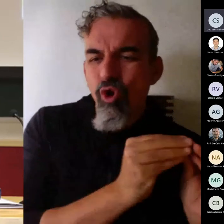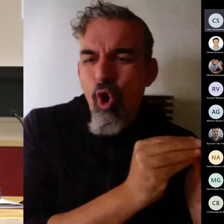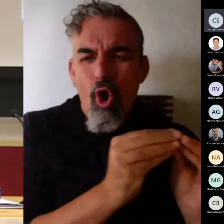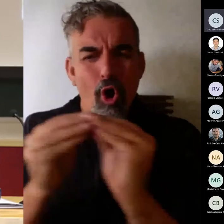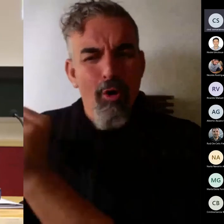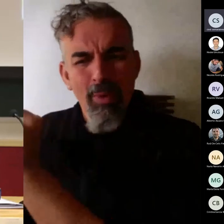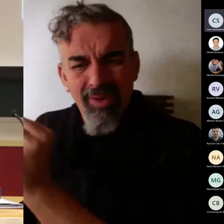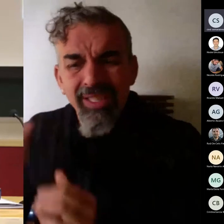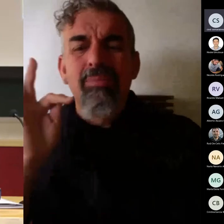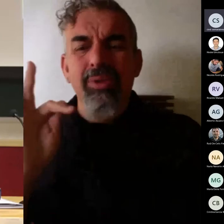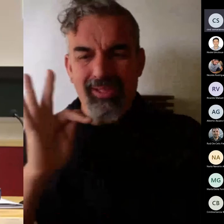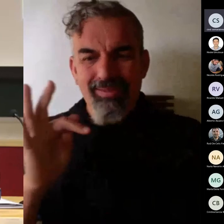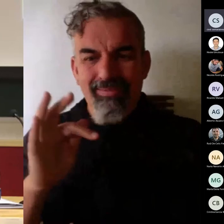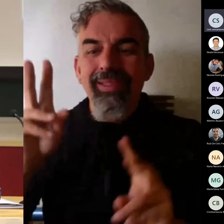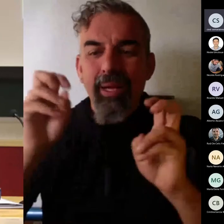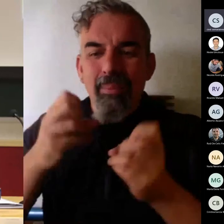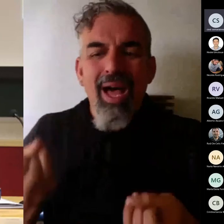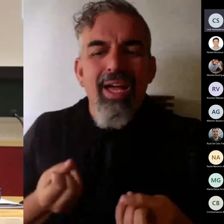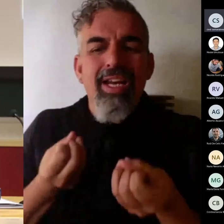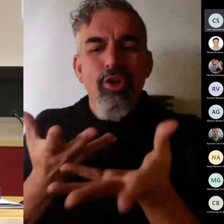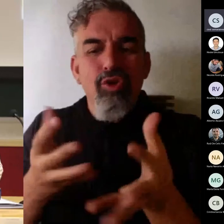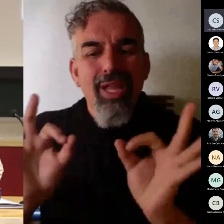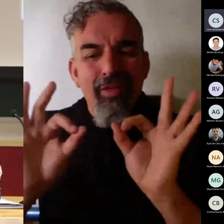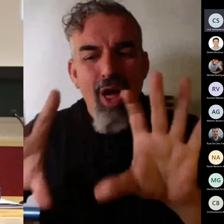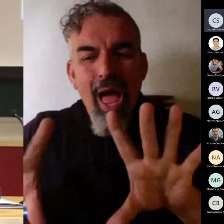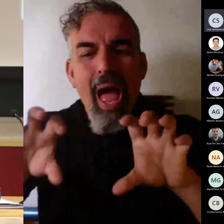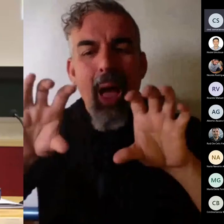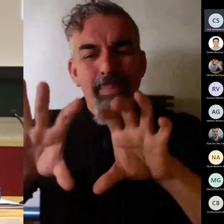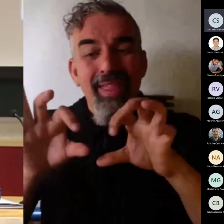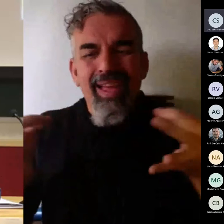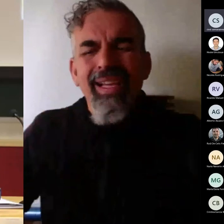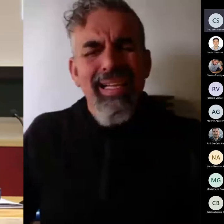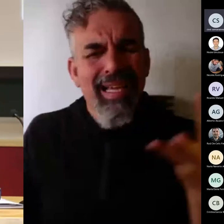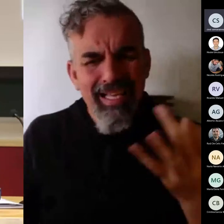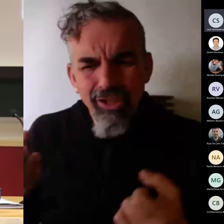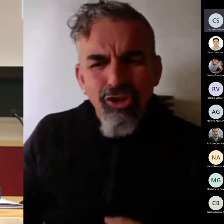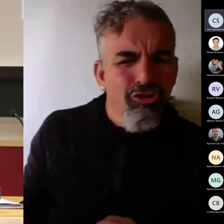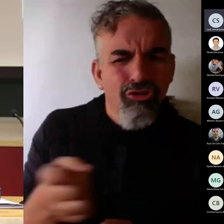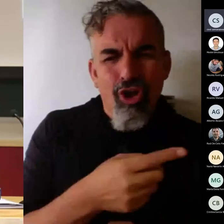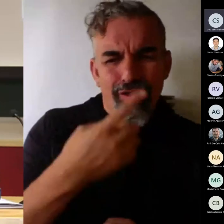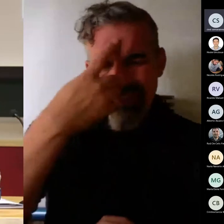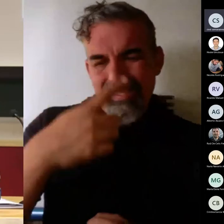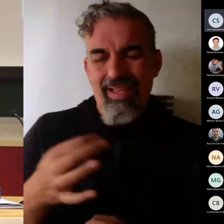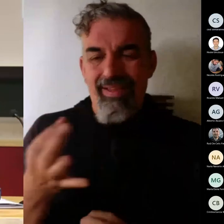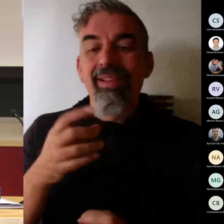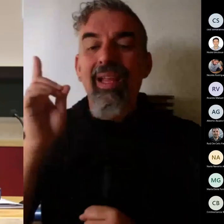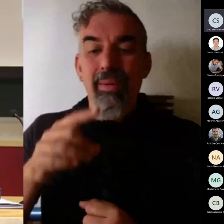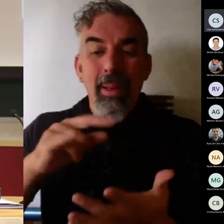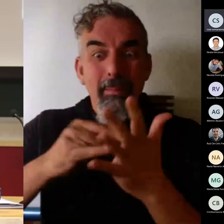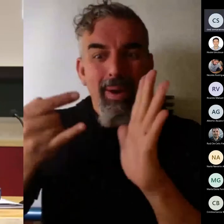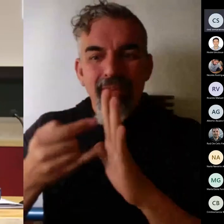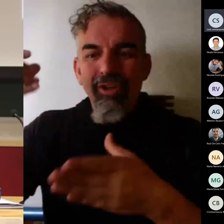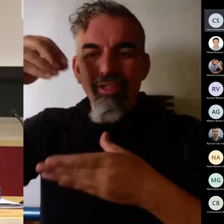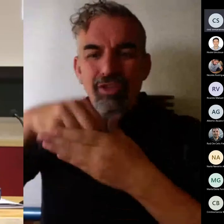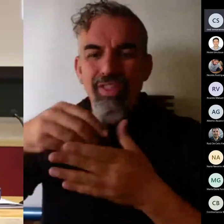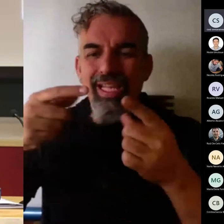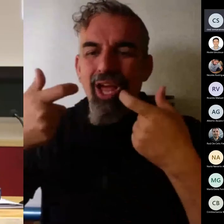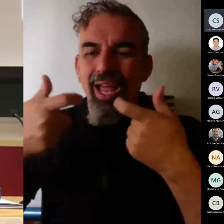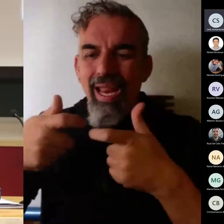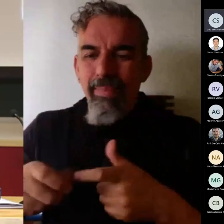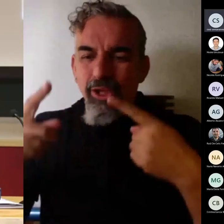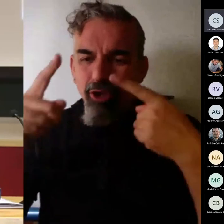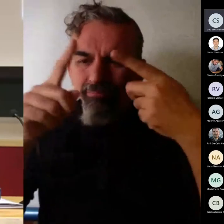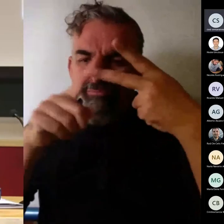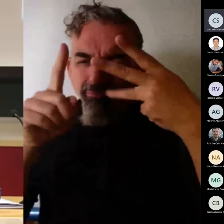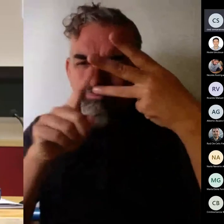aprendizaje y que todos sepamos que son los resultados de aprendizaje es decir que los elementos que intervienen en esa planificación tengamos ese lenguaje común